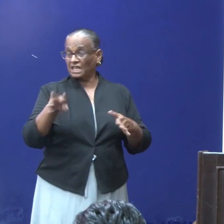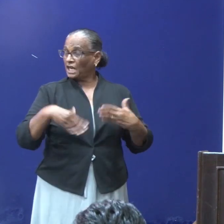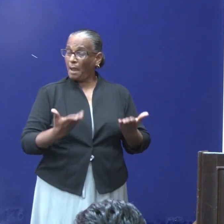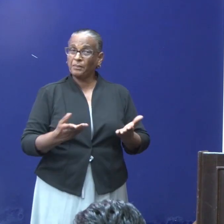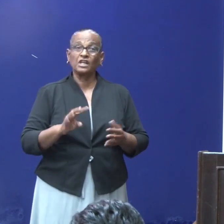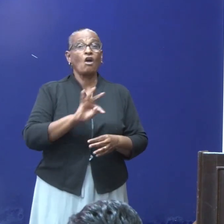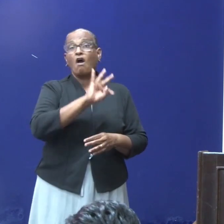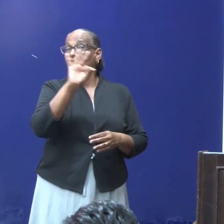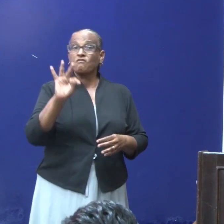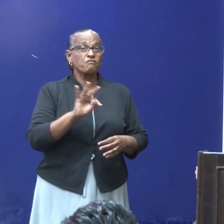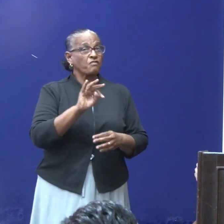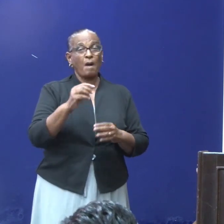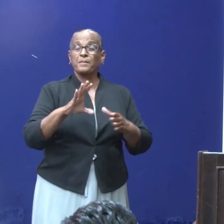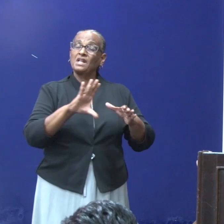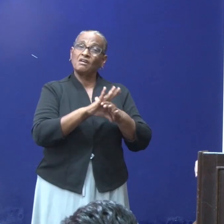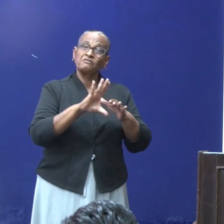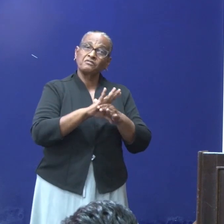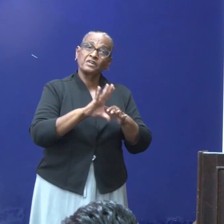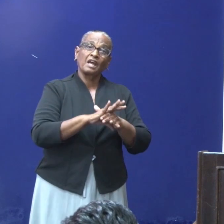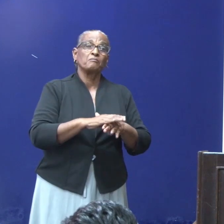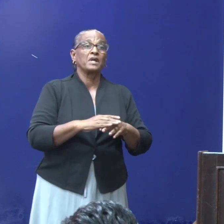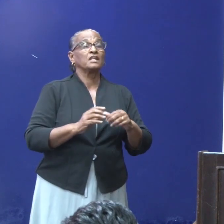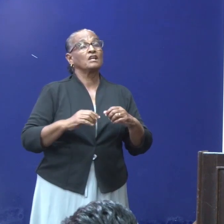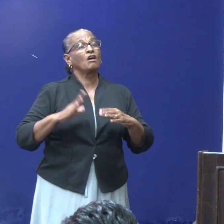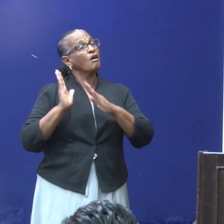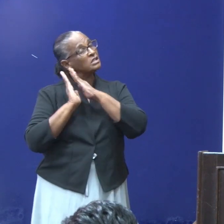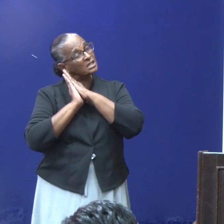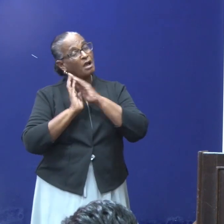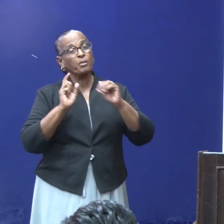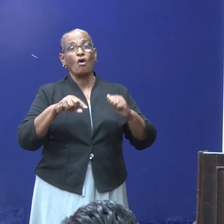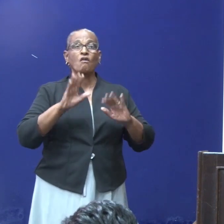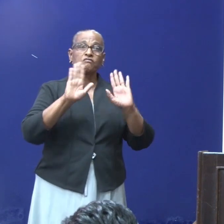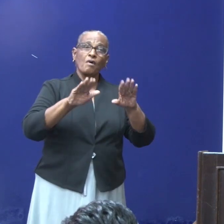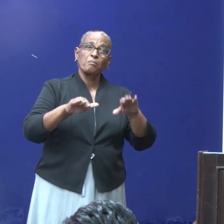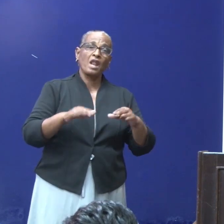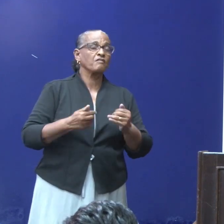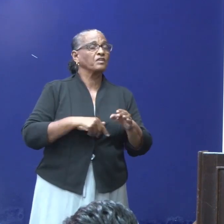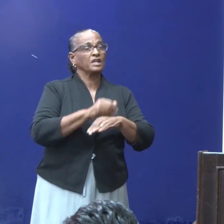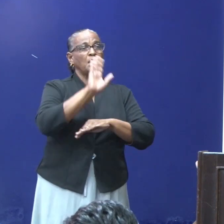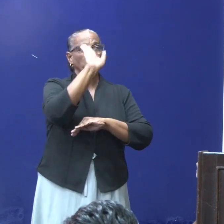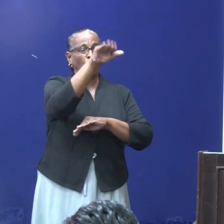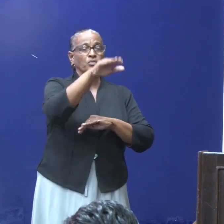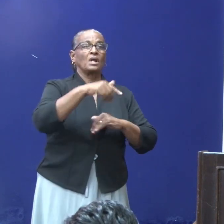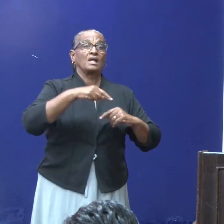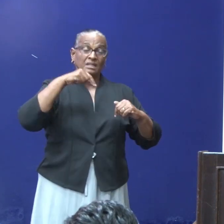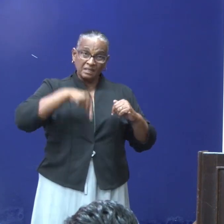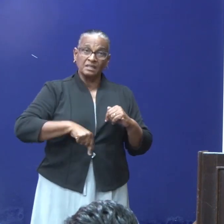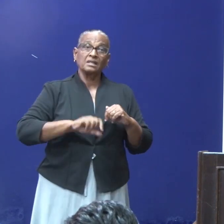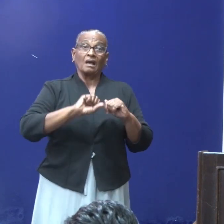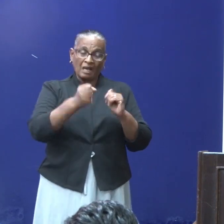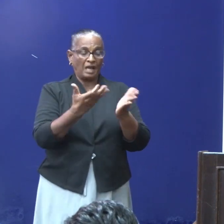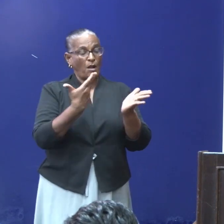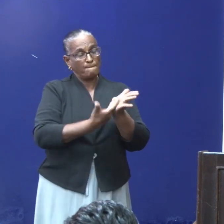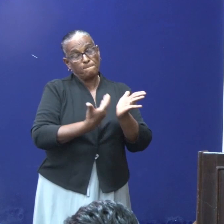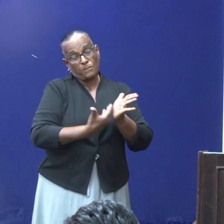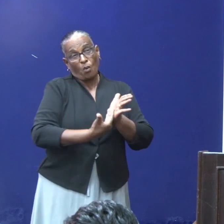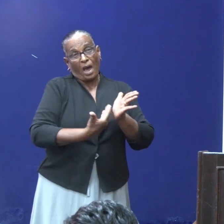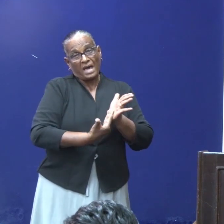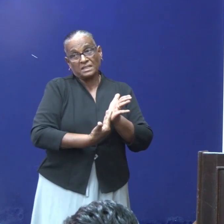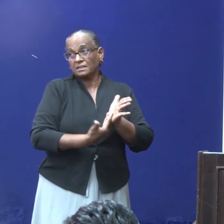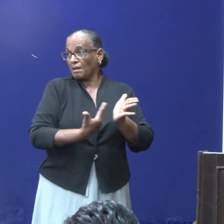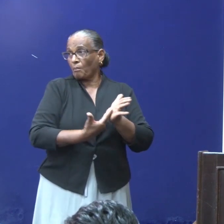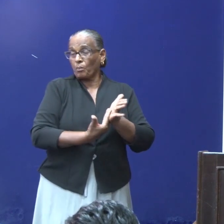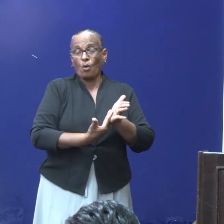familie, vrienden hebben gelogeerd of vrienden hebben gelogeerd in de periode van verblijf in het buitenland. En dit kan je aantonen door